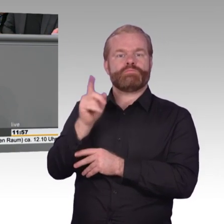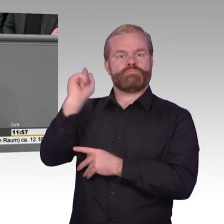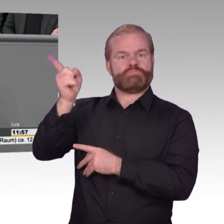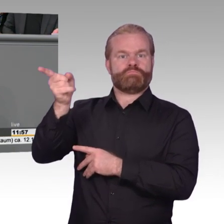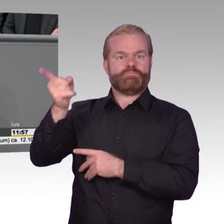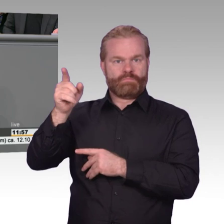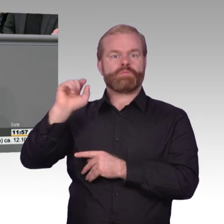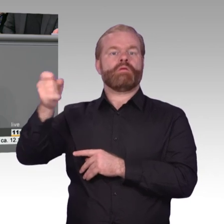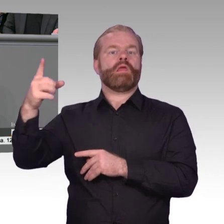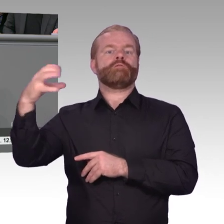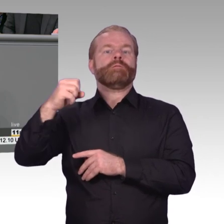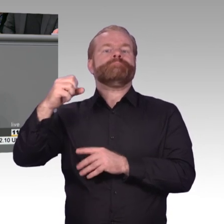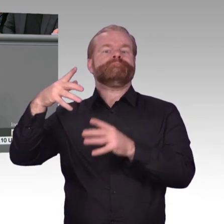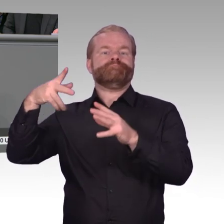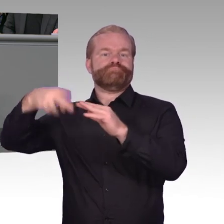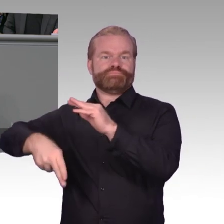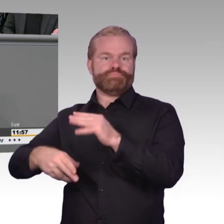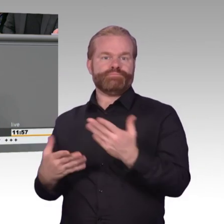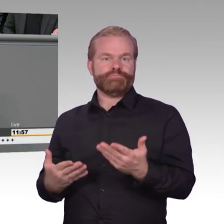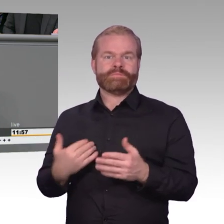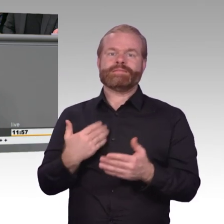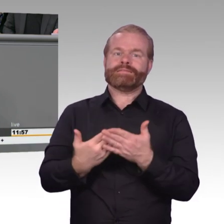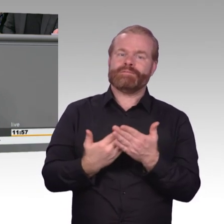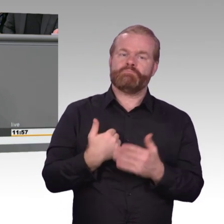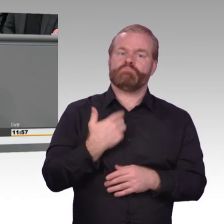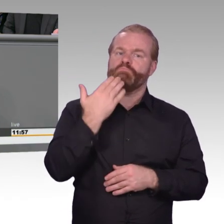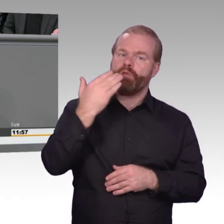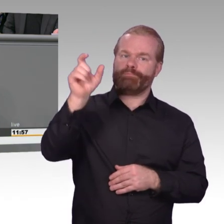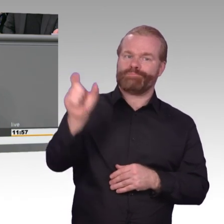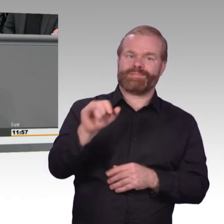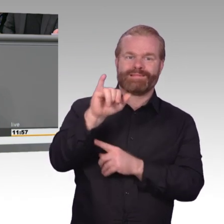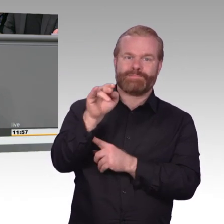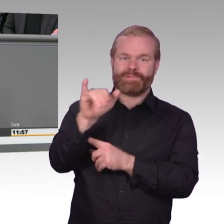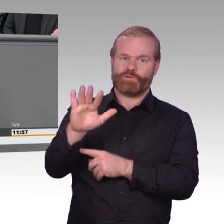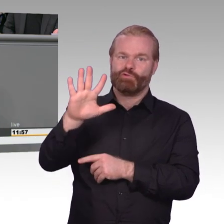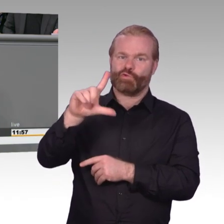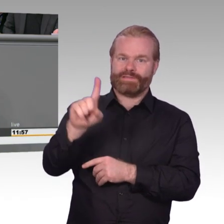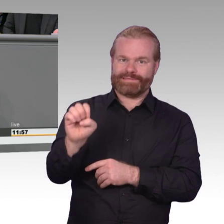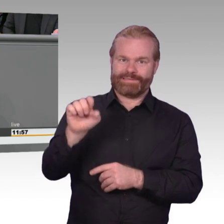sich dabei für eine strikt defensive Ausrichtung unserer Cybersicherheitsstrategie einsetzen. Vielen Dank.